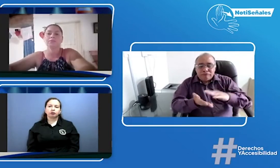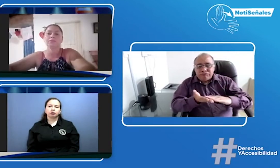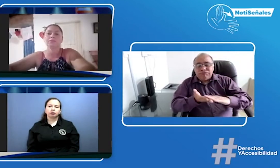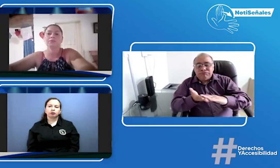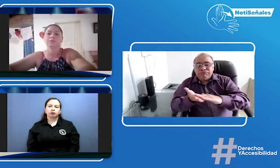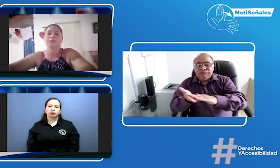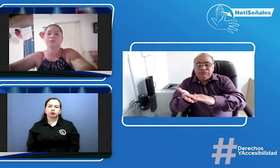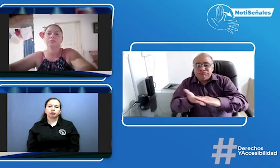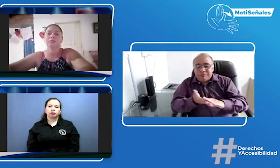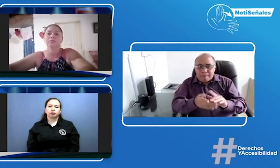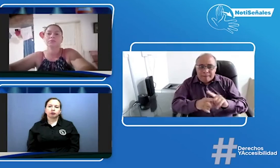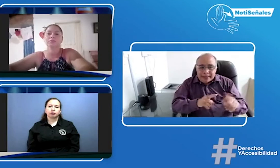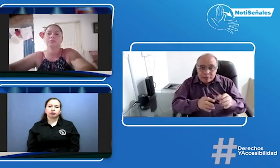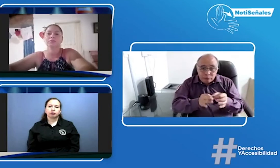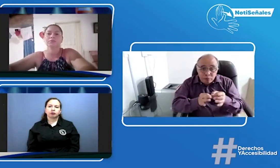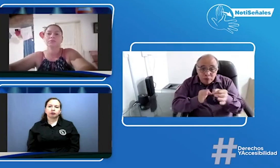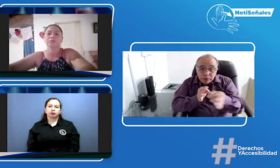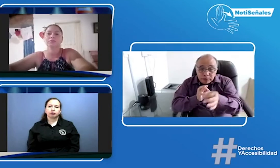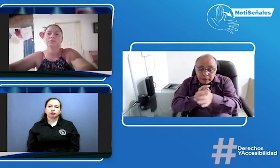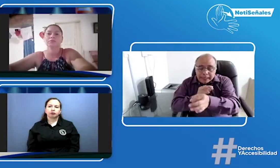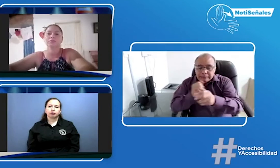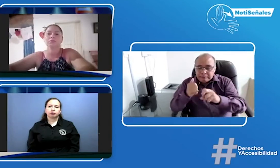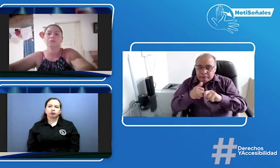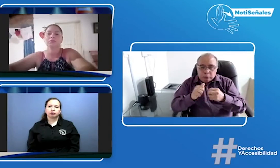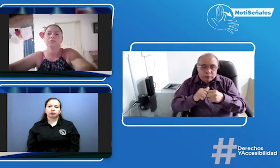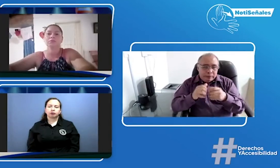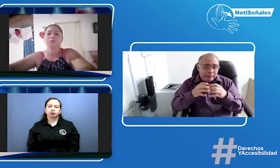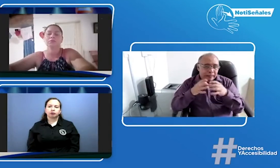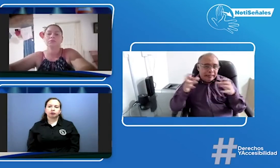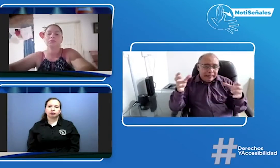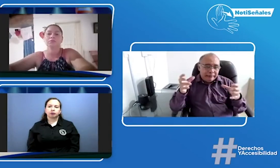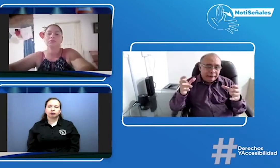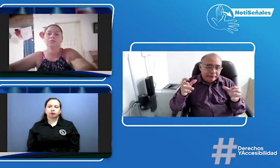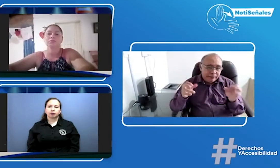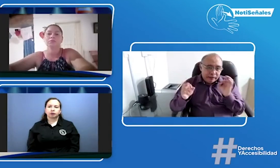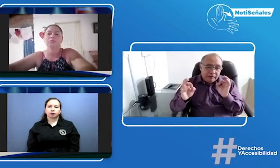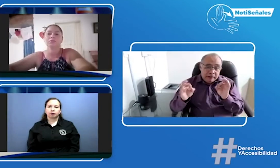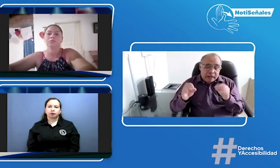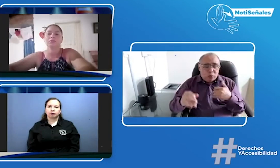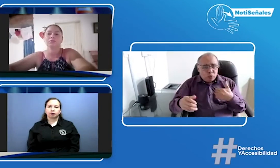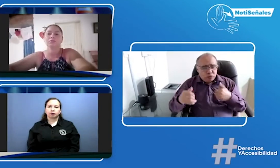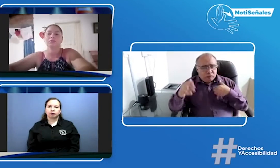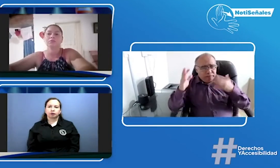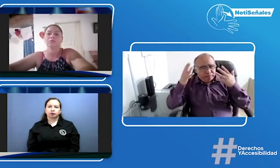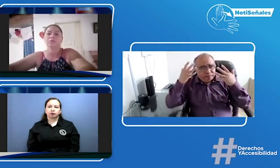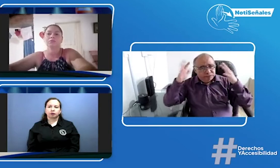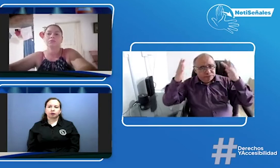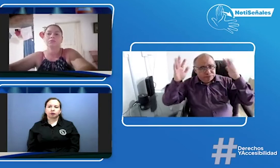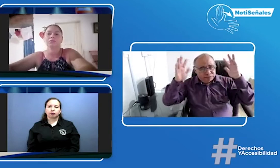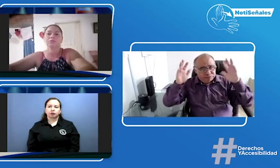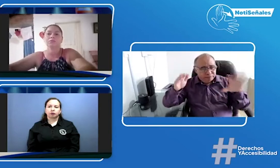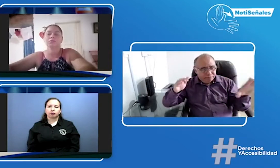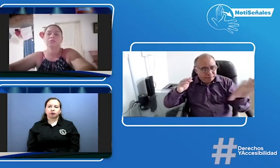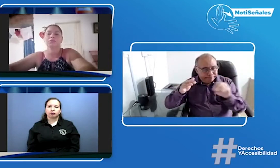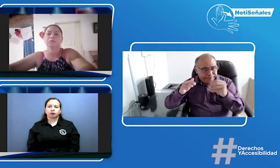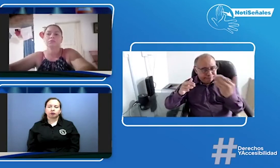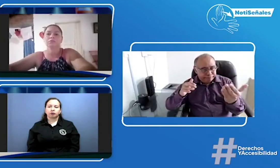y eso lo vemos allí en los municipios porque en las capitales quizás dicen no si lo tenemos y se arregla pero en los municipios no